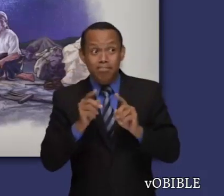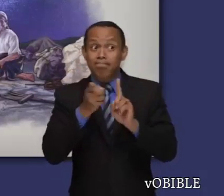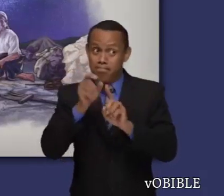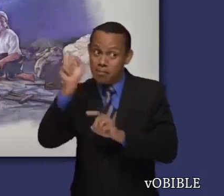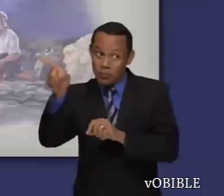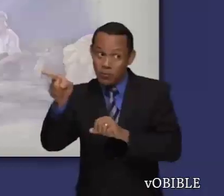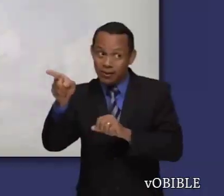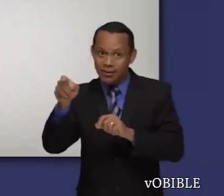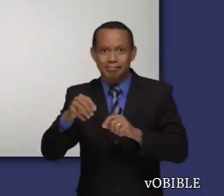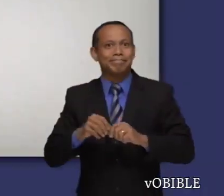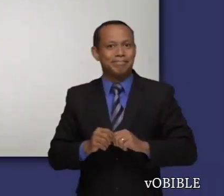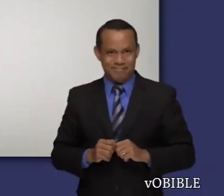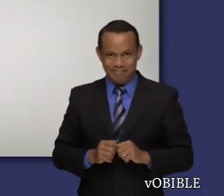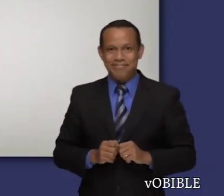cercano.